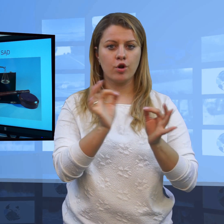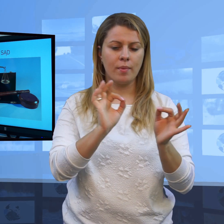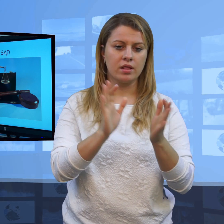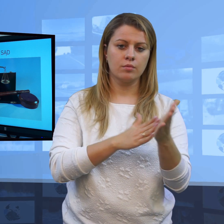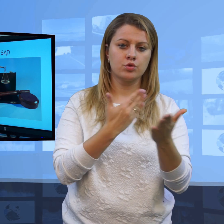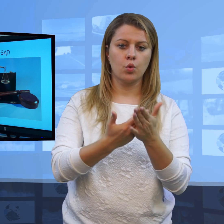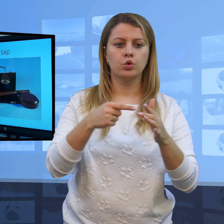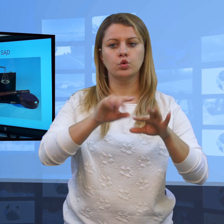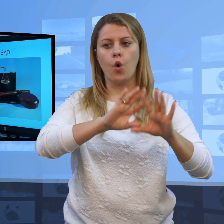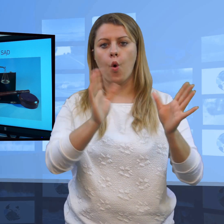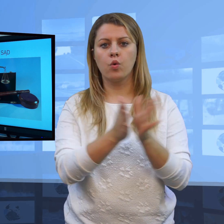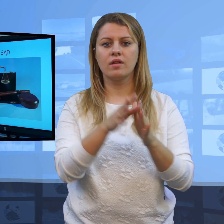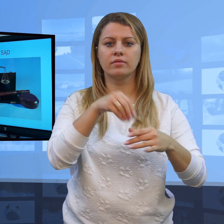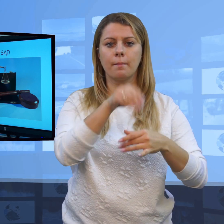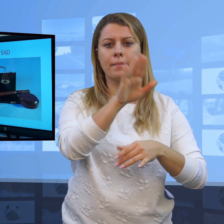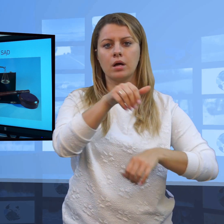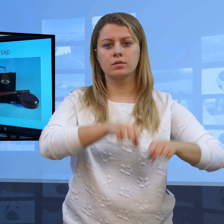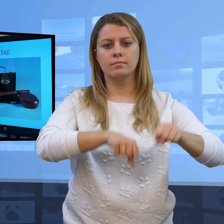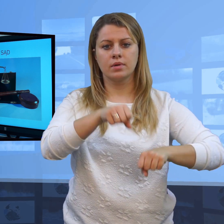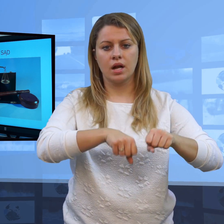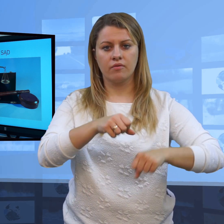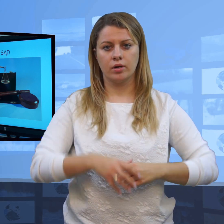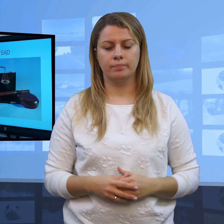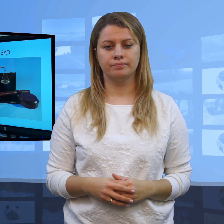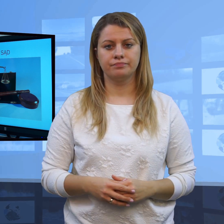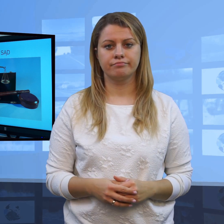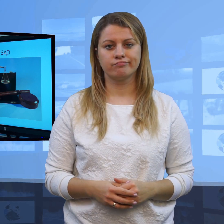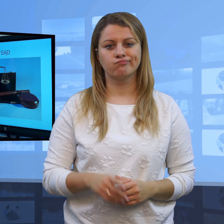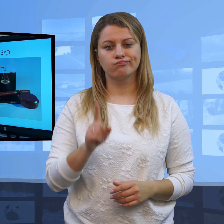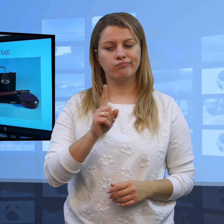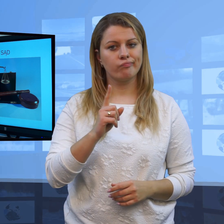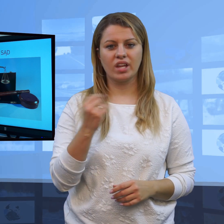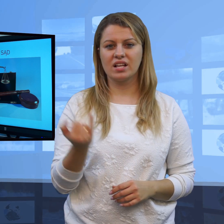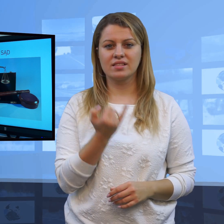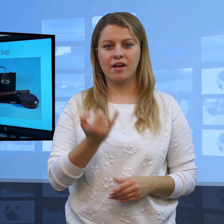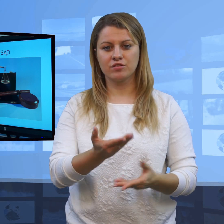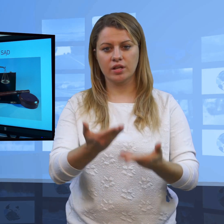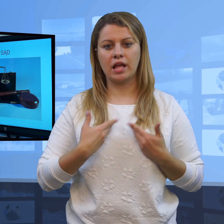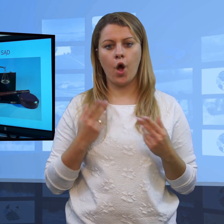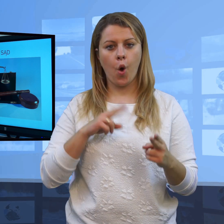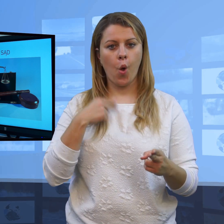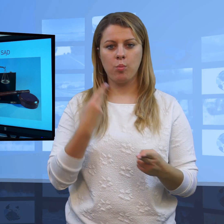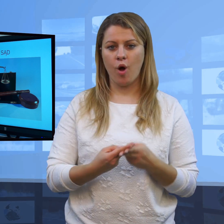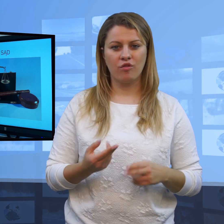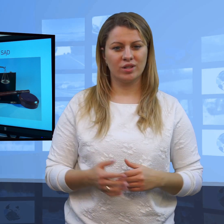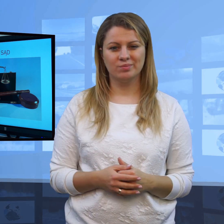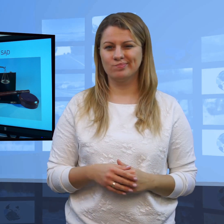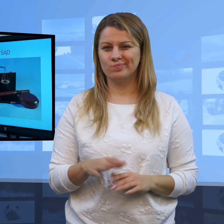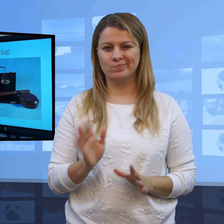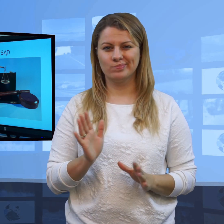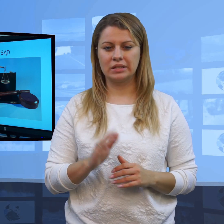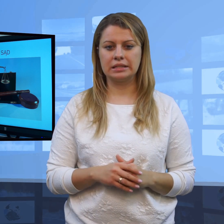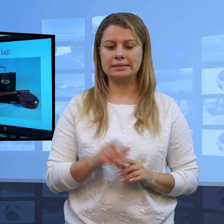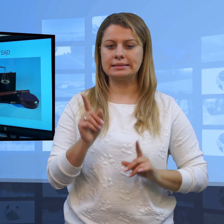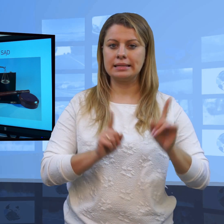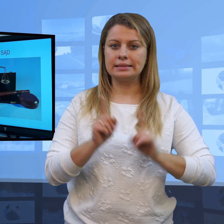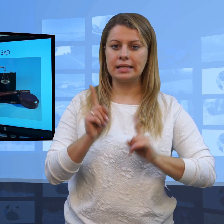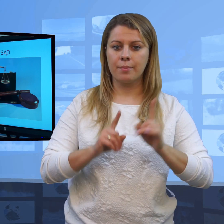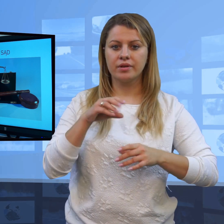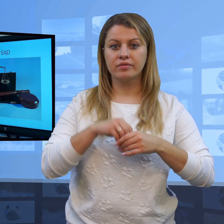informacje na temat toczącej się sprawy. Nie zawsze będzie mógł uzyskać taką informację, jeżeli na